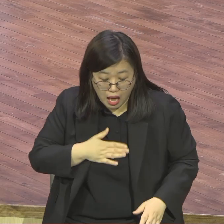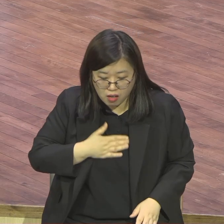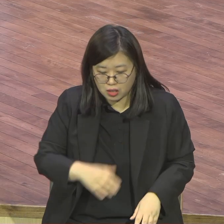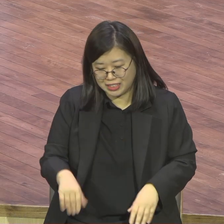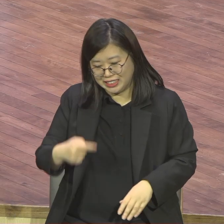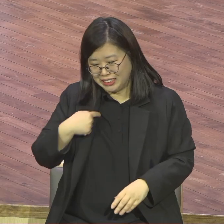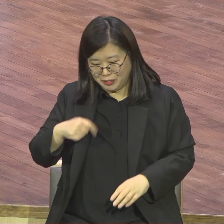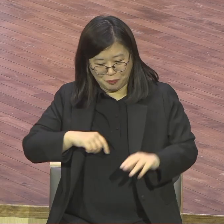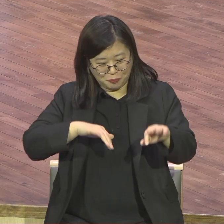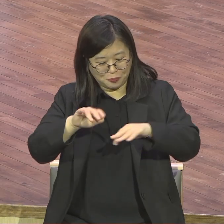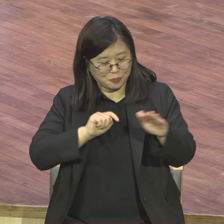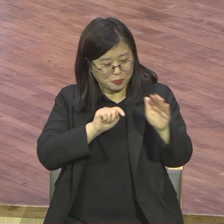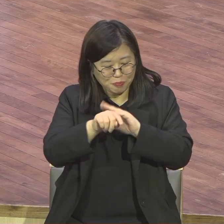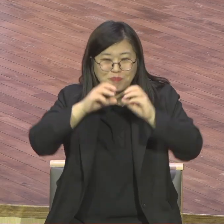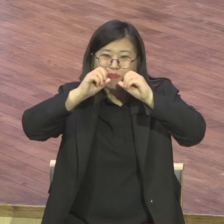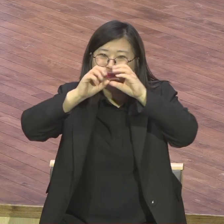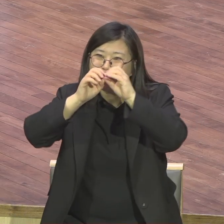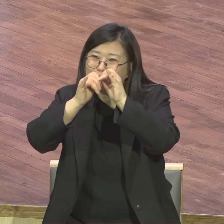감사하거나 내가 상 줄게 맞습니까